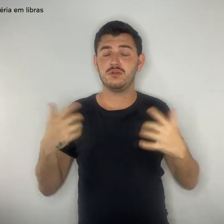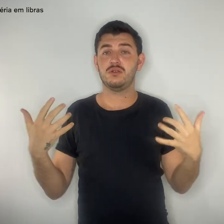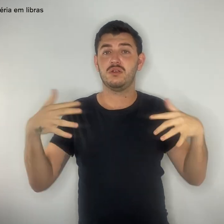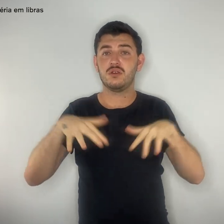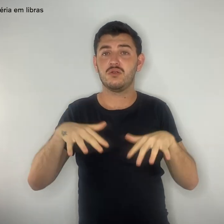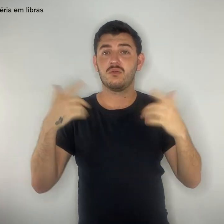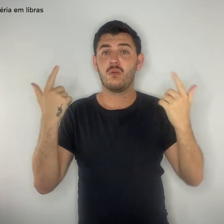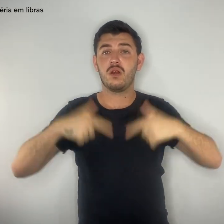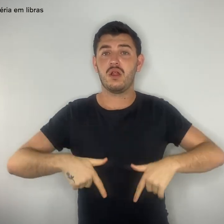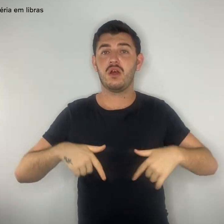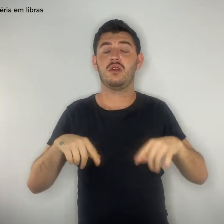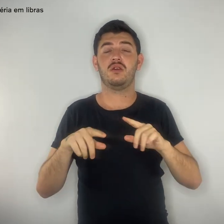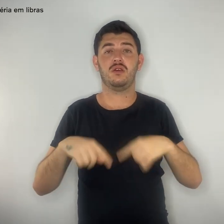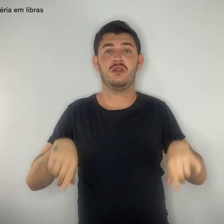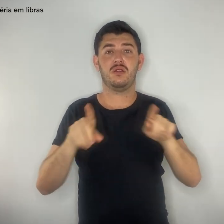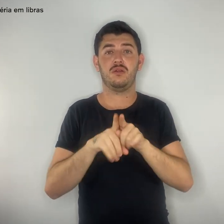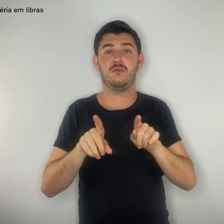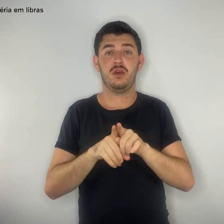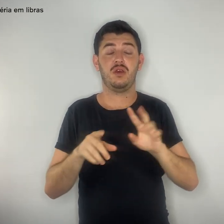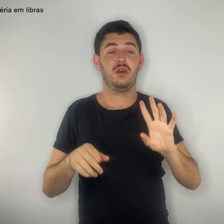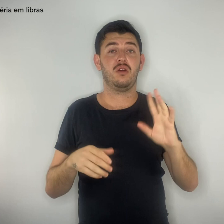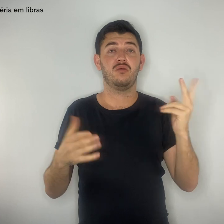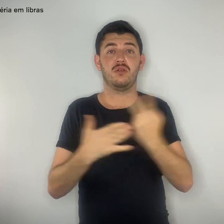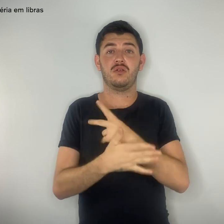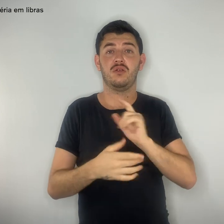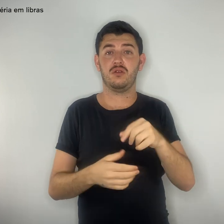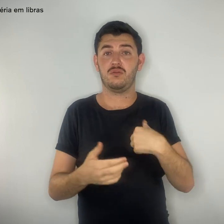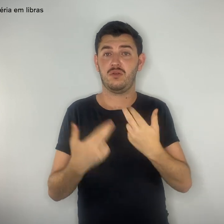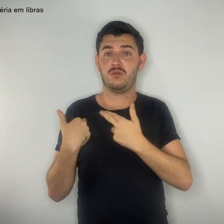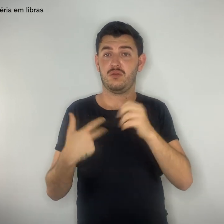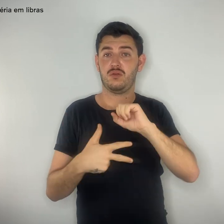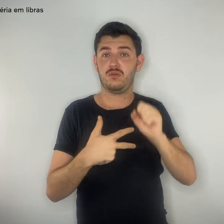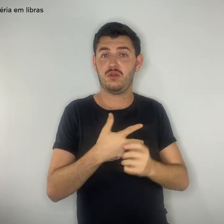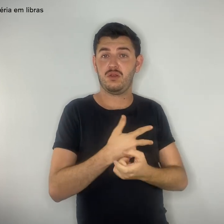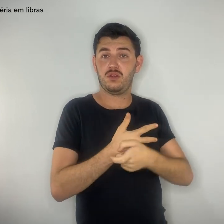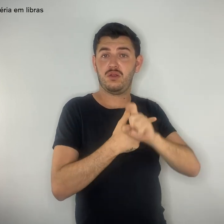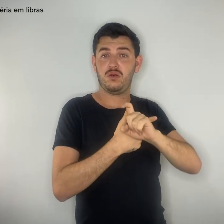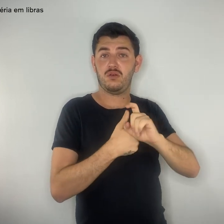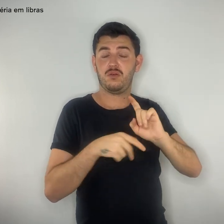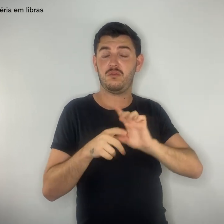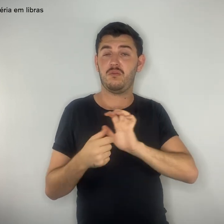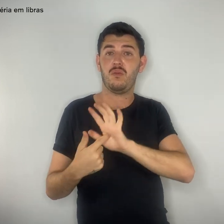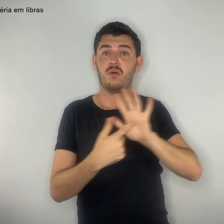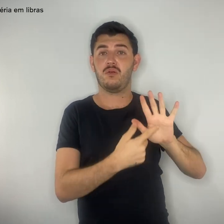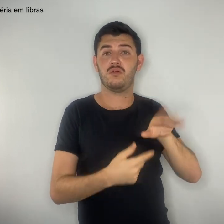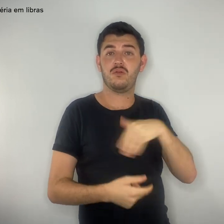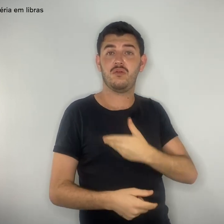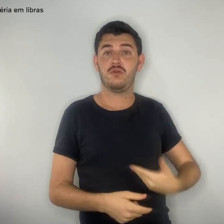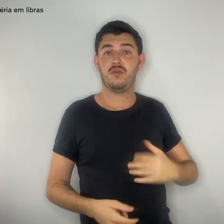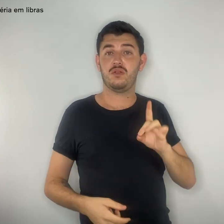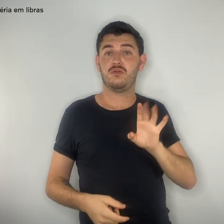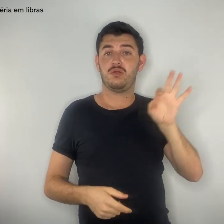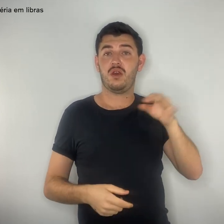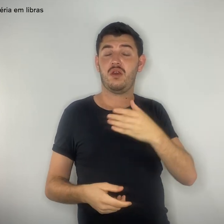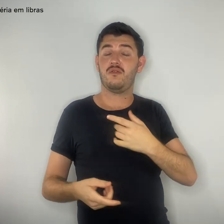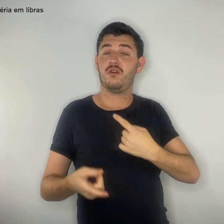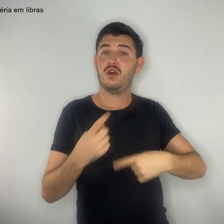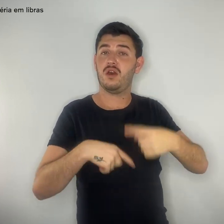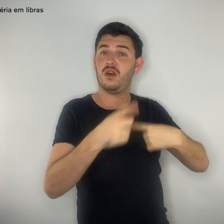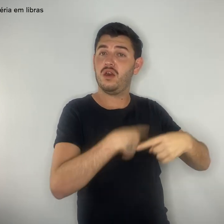executivo, faz com que o governo do Distrito Federal retroceda 17 anos em